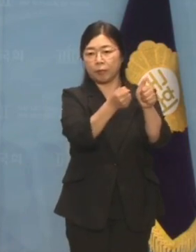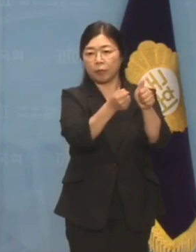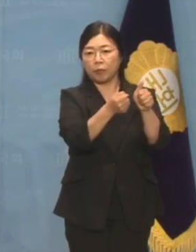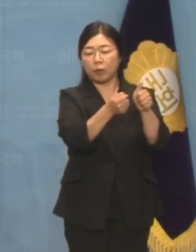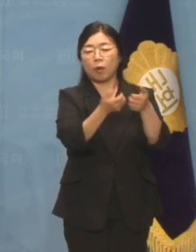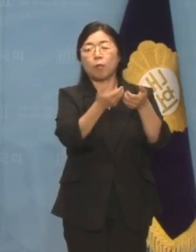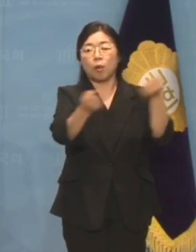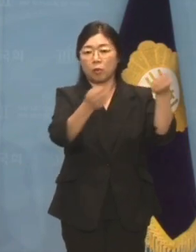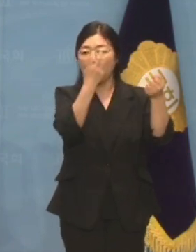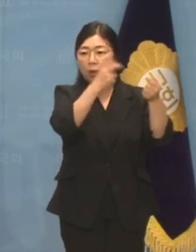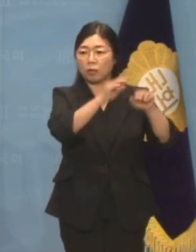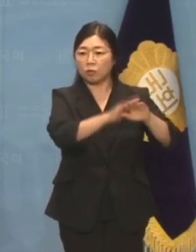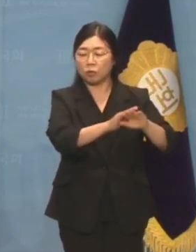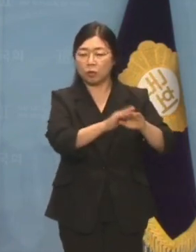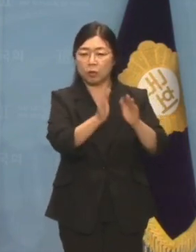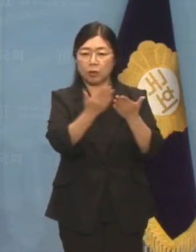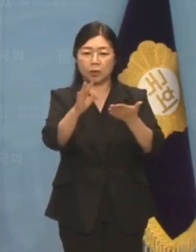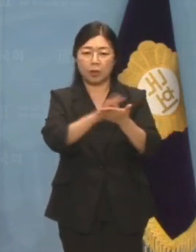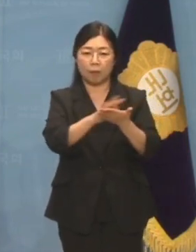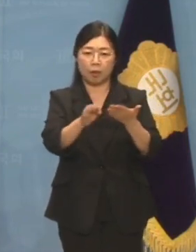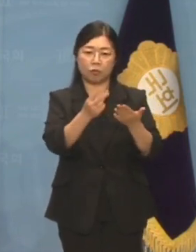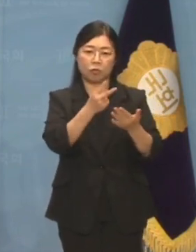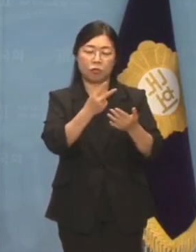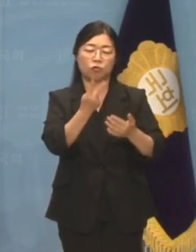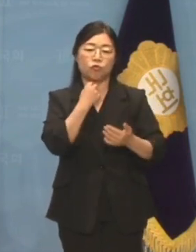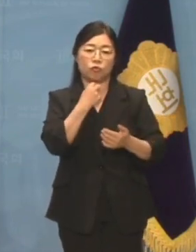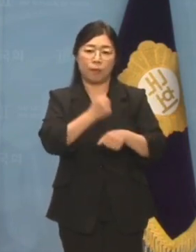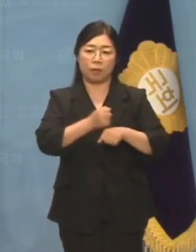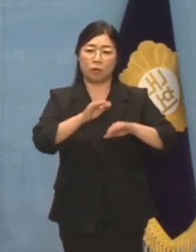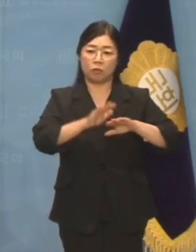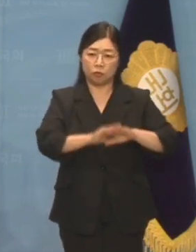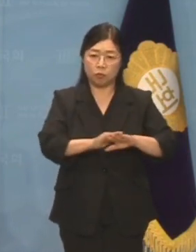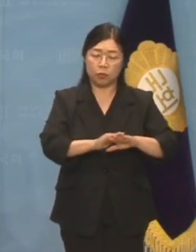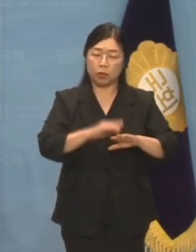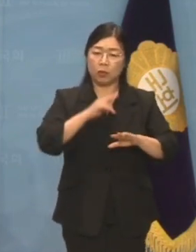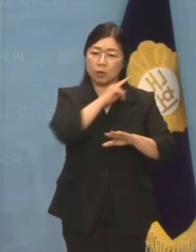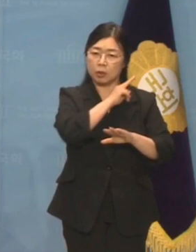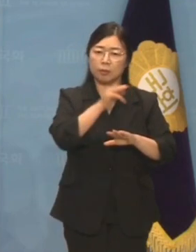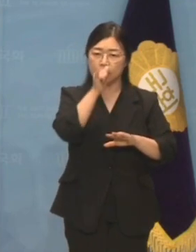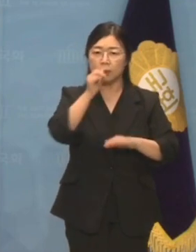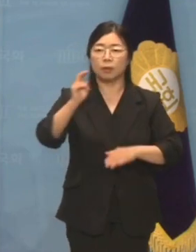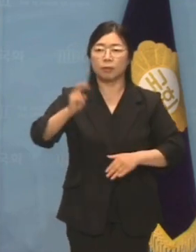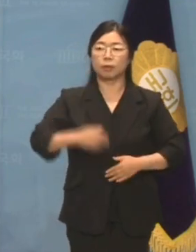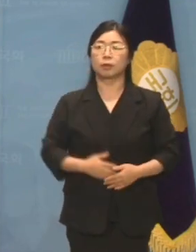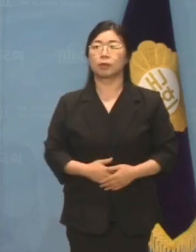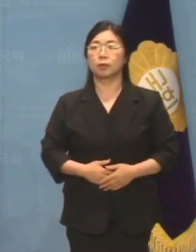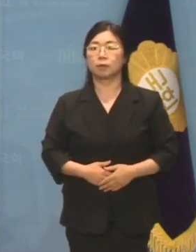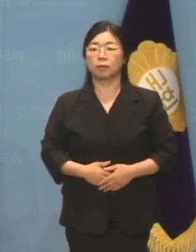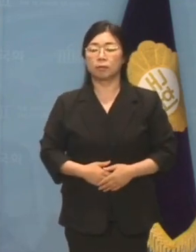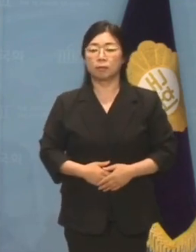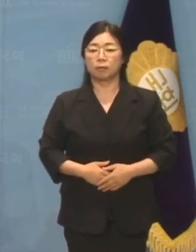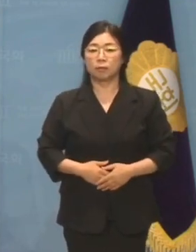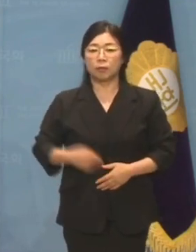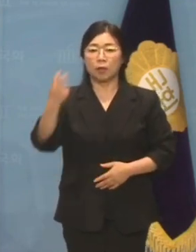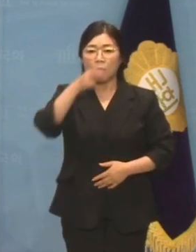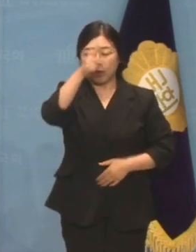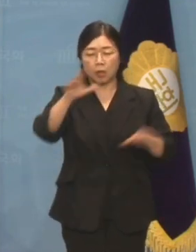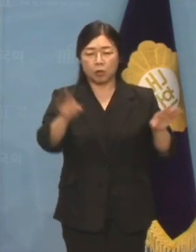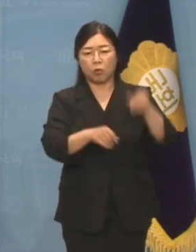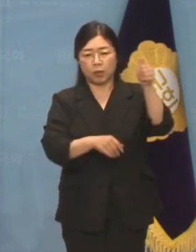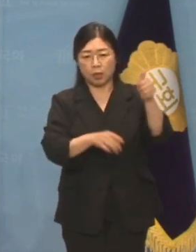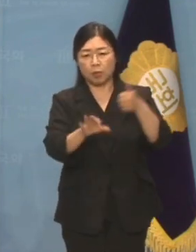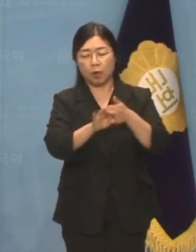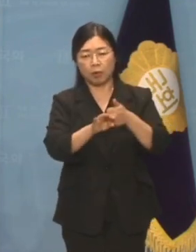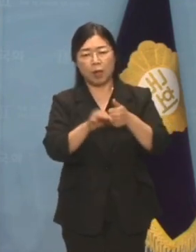따로 관리하며 이중장부를 만든 것이 아니냐는 의심까지 들게 합니다. 검찰총장이면